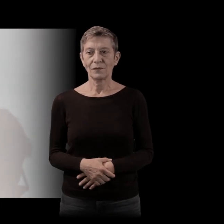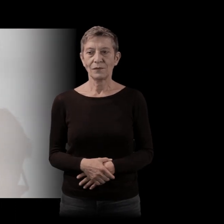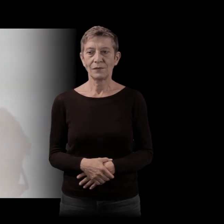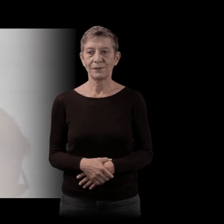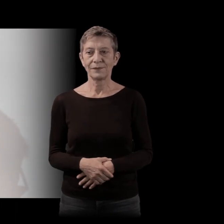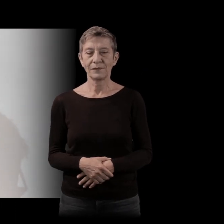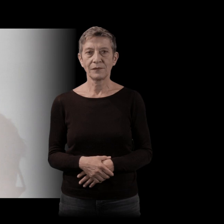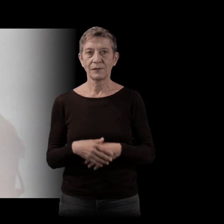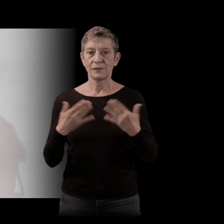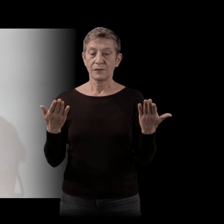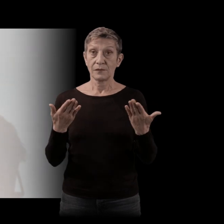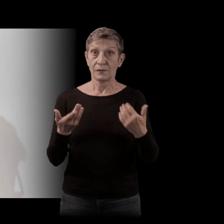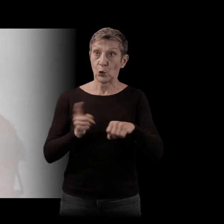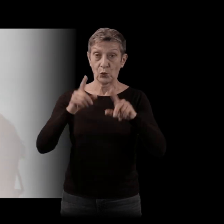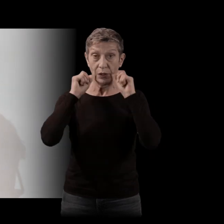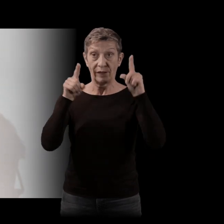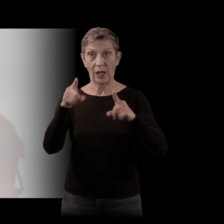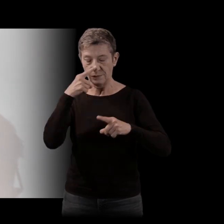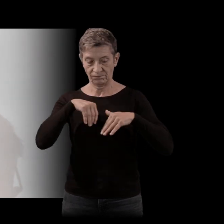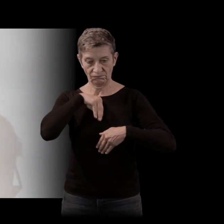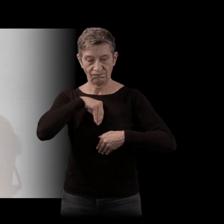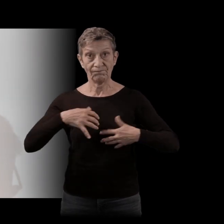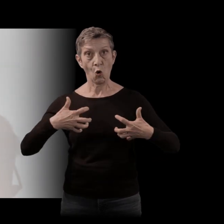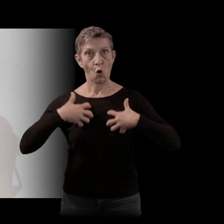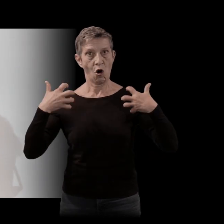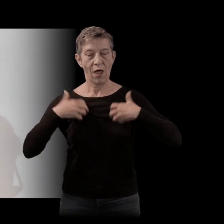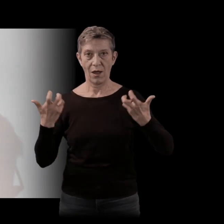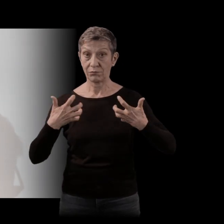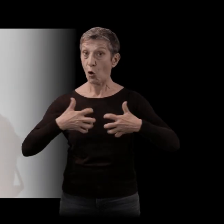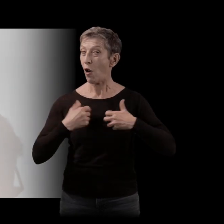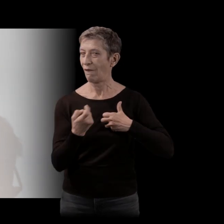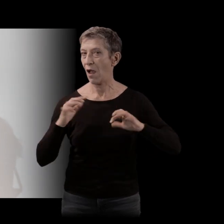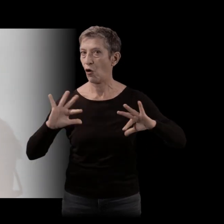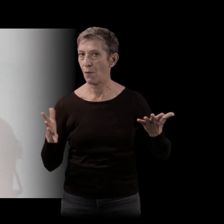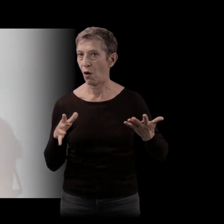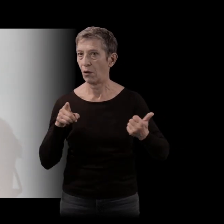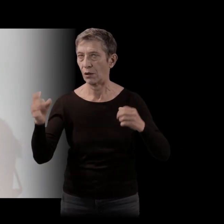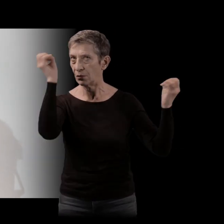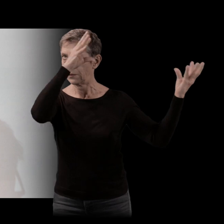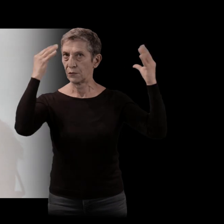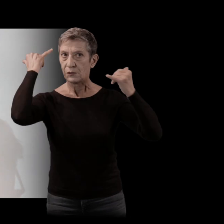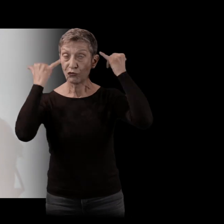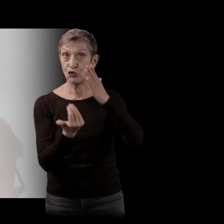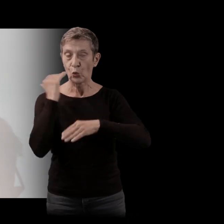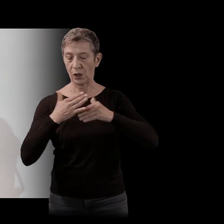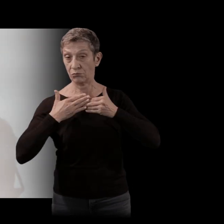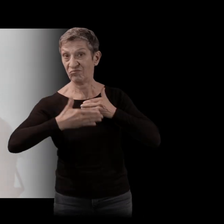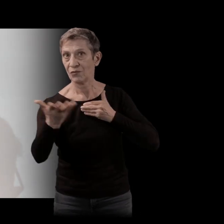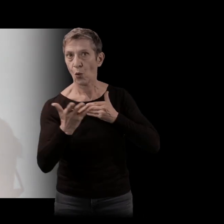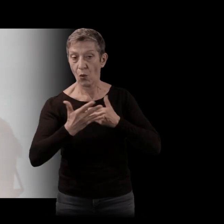La colère venait dès le réveil. Il lui suffisait pour se mettre en rogne, de penser à ce qu'il attendait, toutes ses tâches à accomplir, tout ce temps qui lui ferait